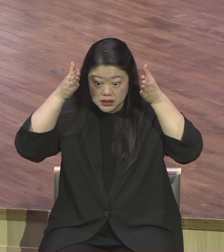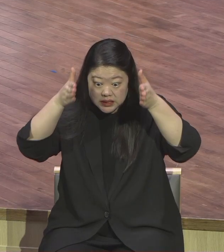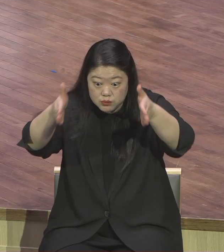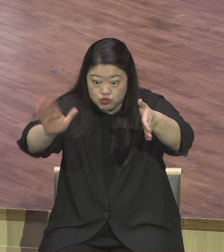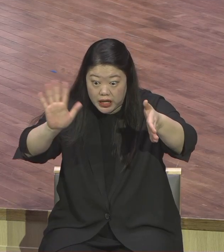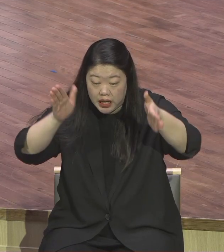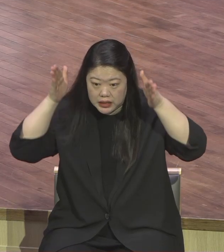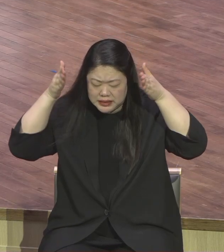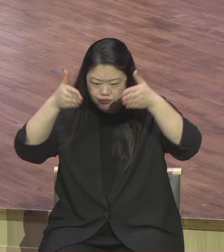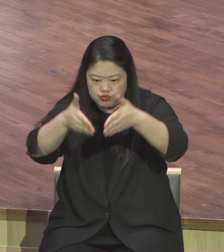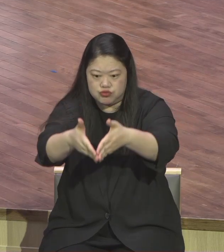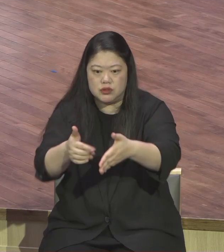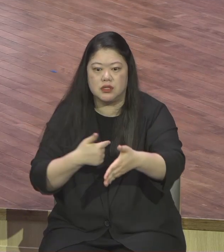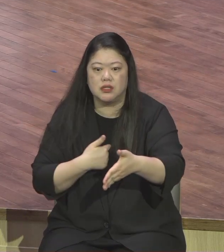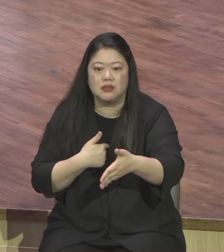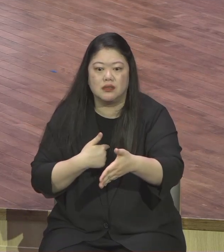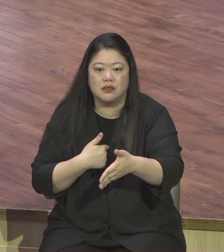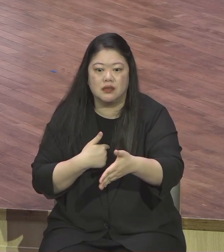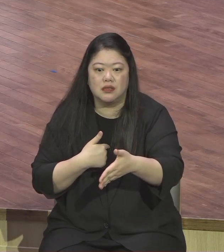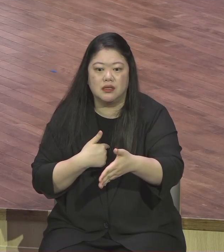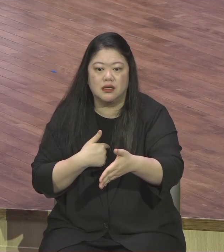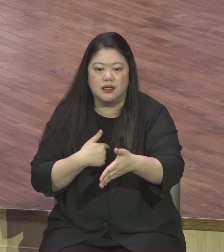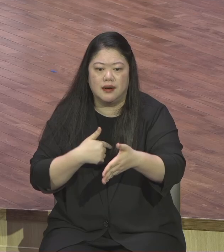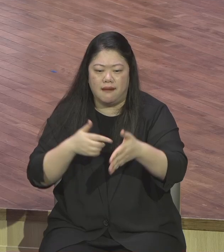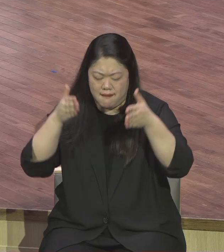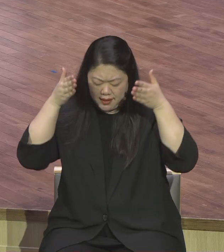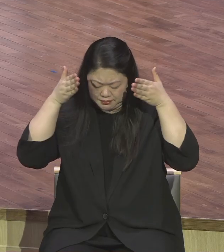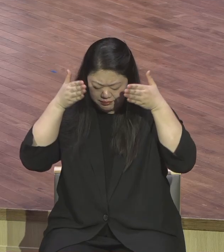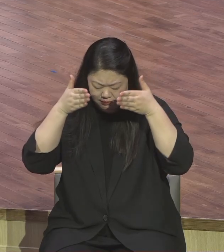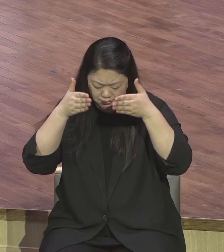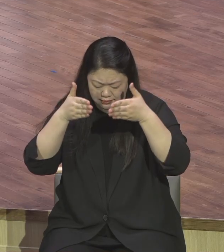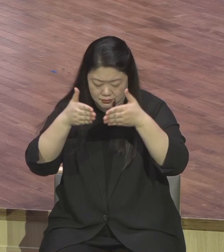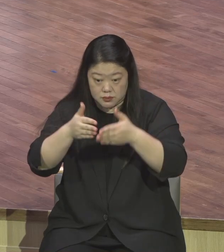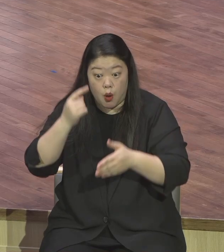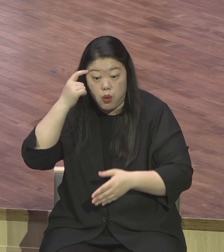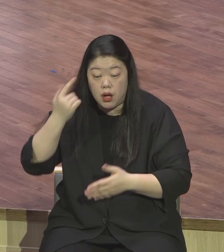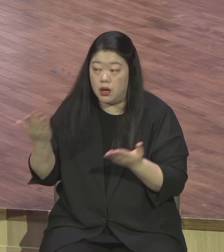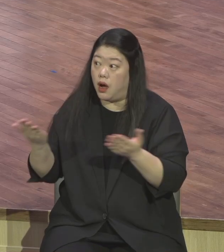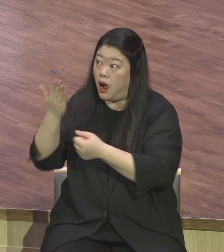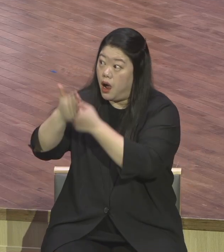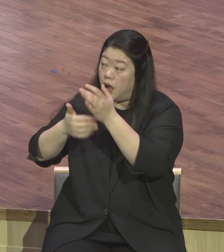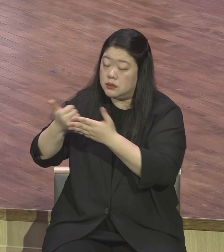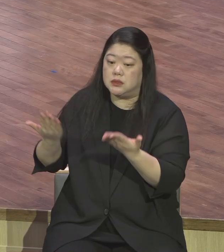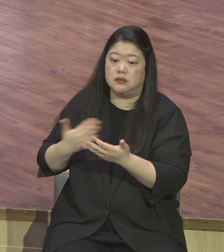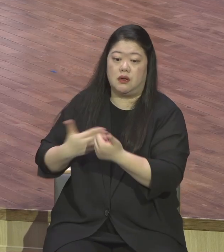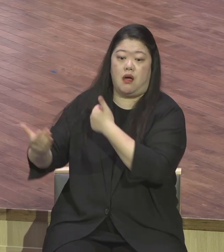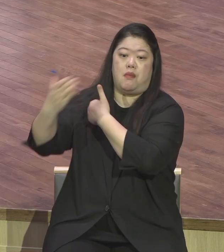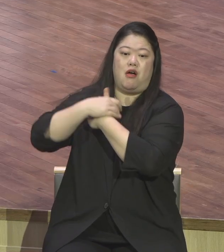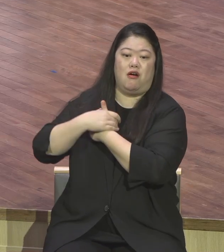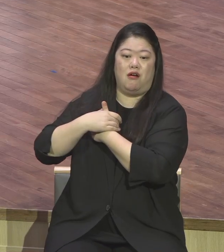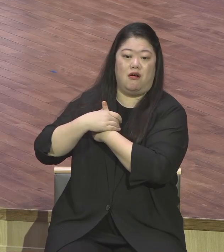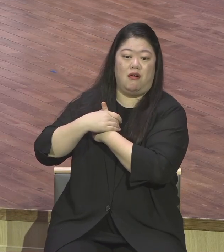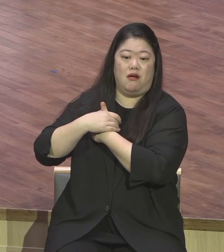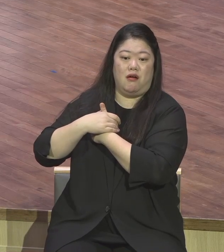떨렸어 하나님 내게 직분을 주었는데 내가 이 일에 적당하게 사랑하게 내 생생하게 내 이름을 내고